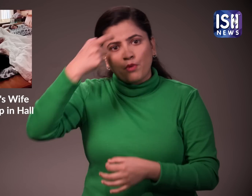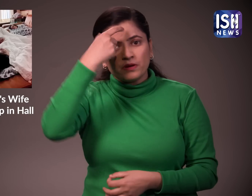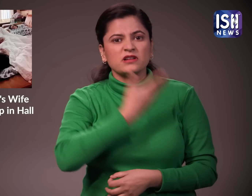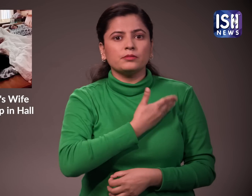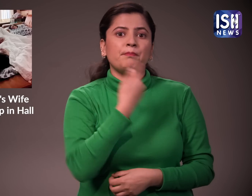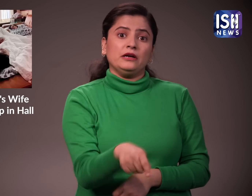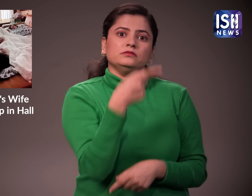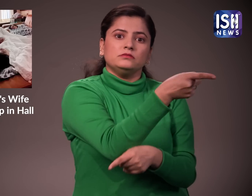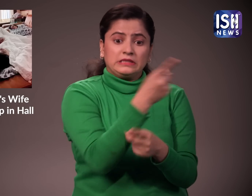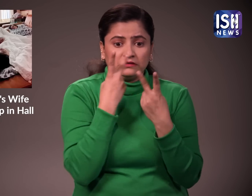आरोप लगाए है